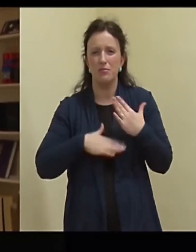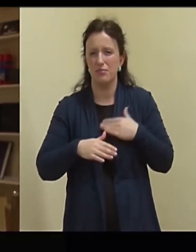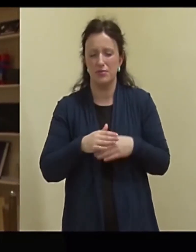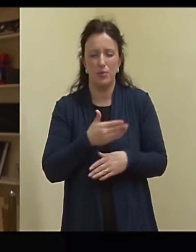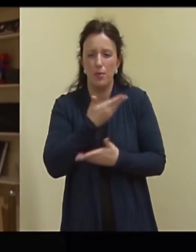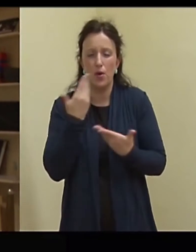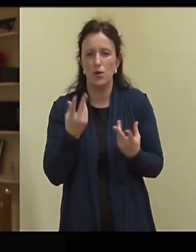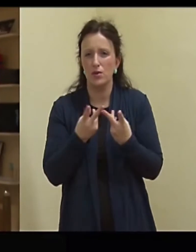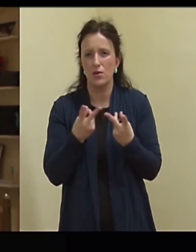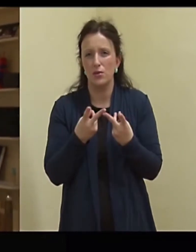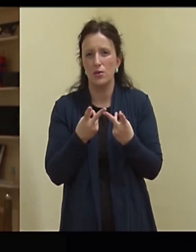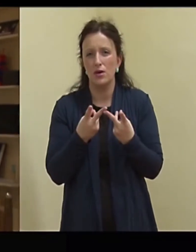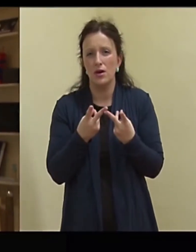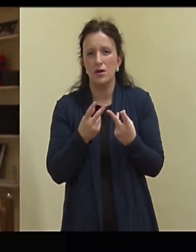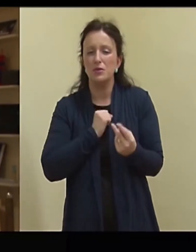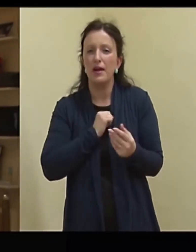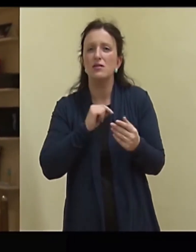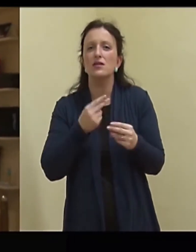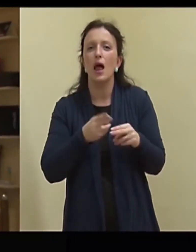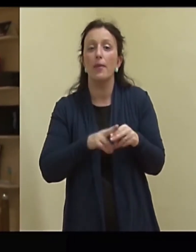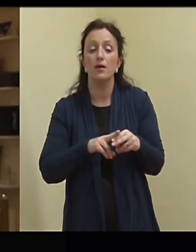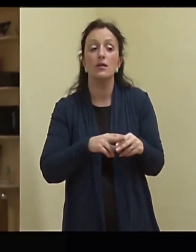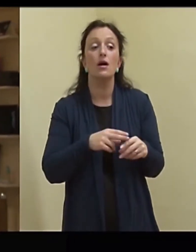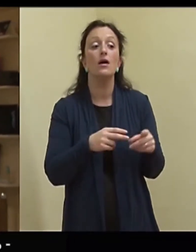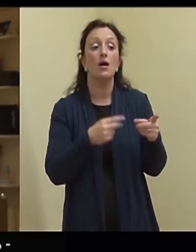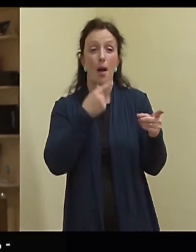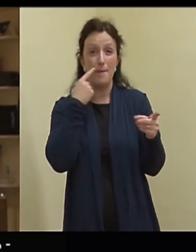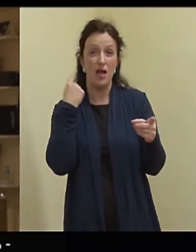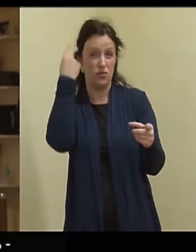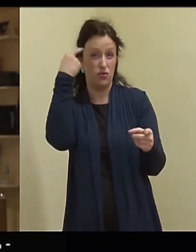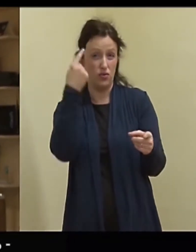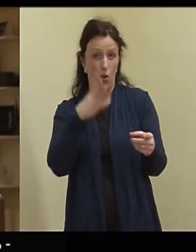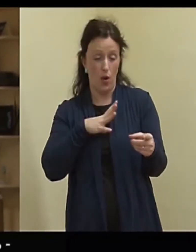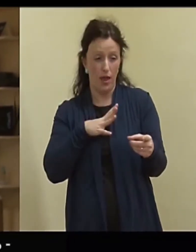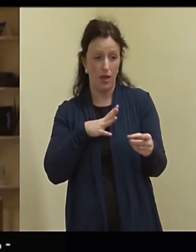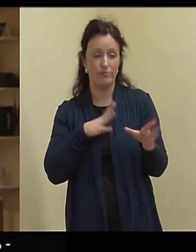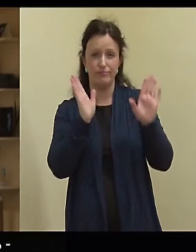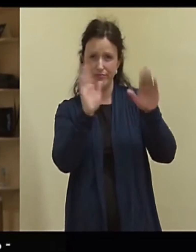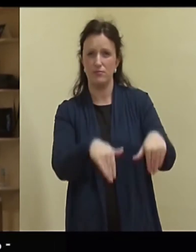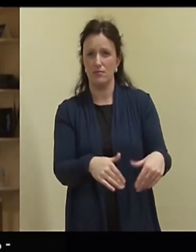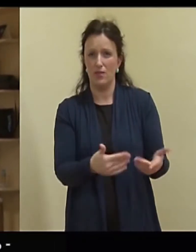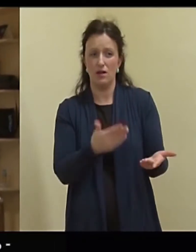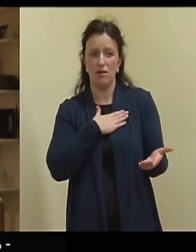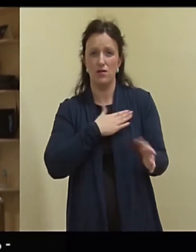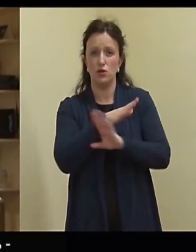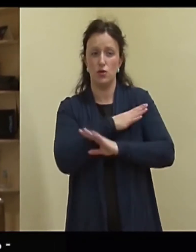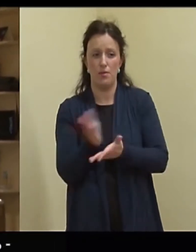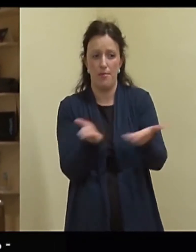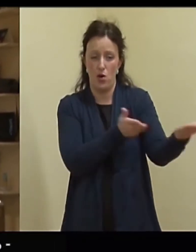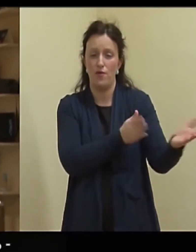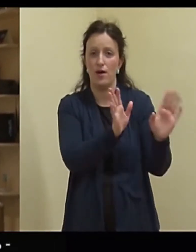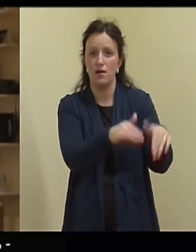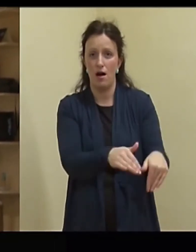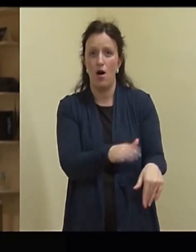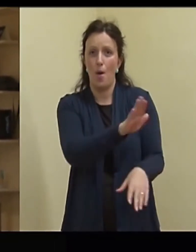minu enda jaoks kõige ebameeldivam, kuna seal lisaks sellele hullumeelsele, kes noh, tahtis surma saada palun väga tema